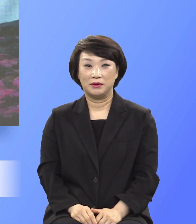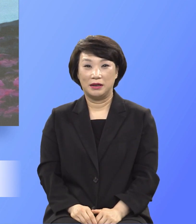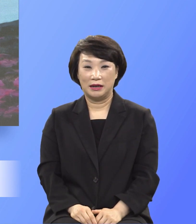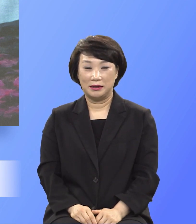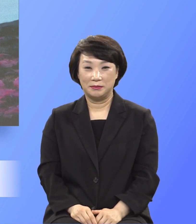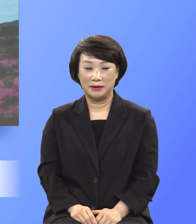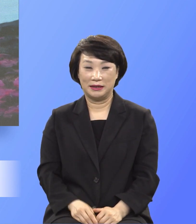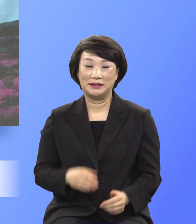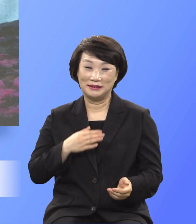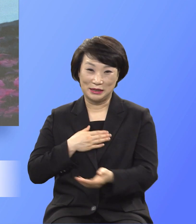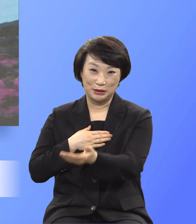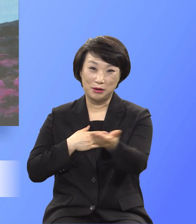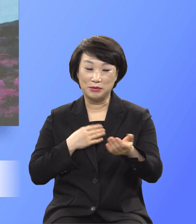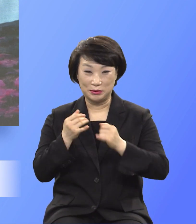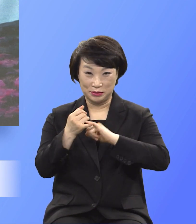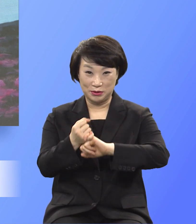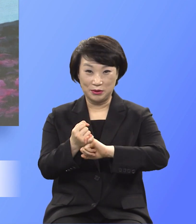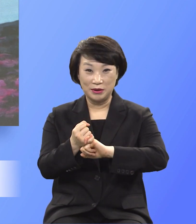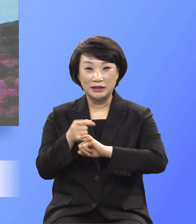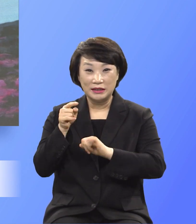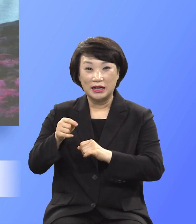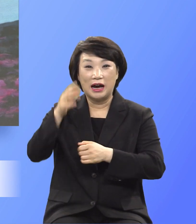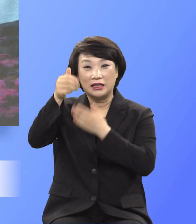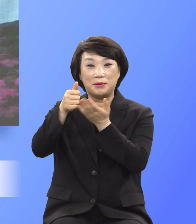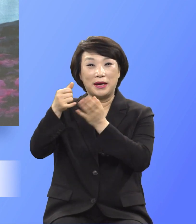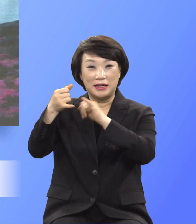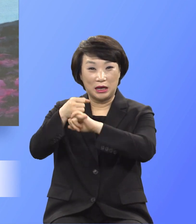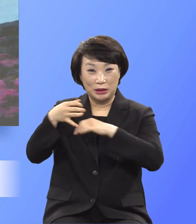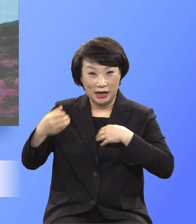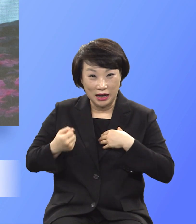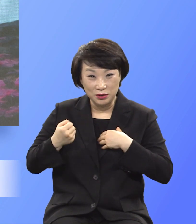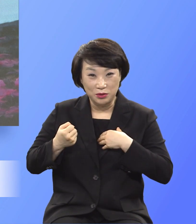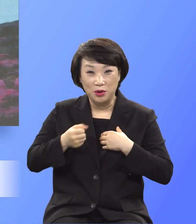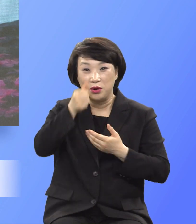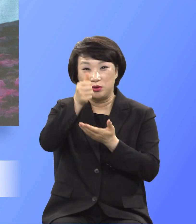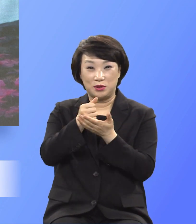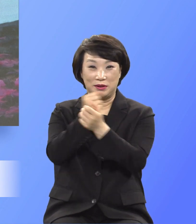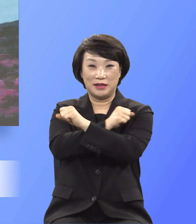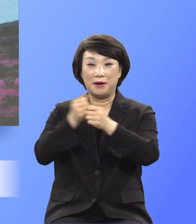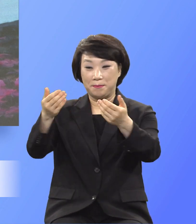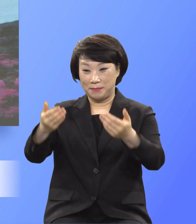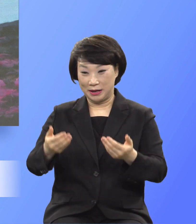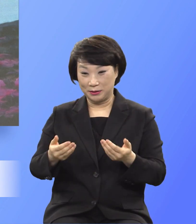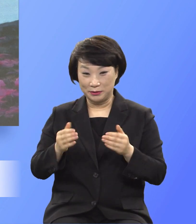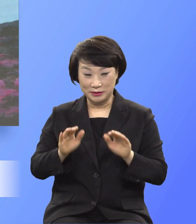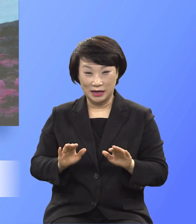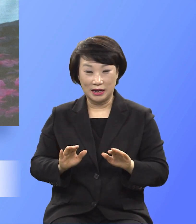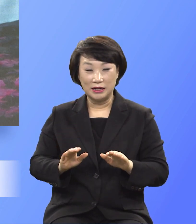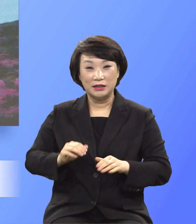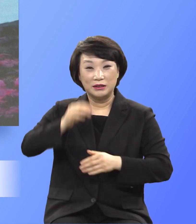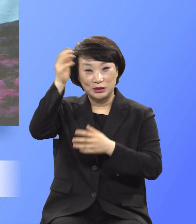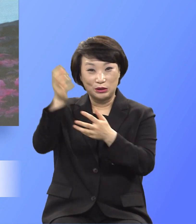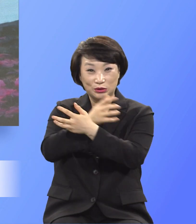여러분 반드시 이 약속 붙잡고 제사 안 받고 성령이 충만하고